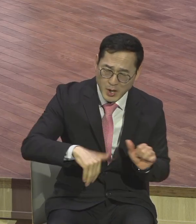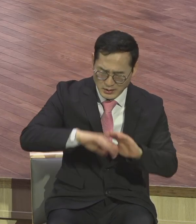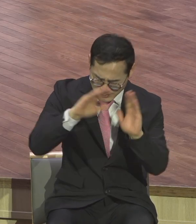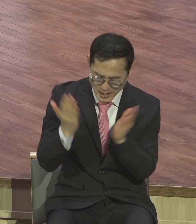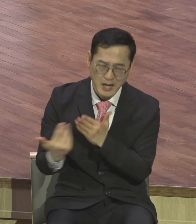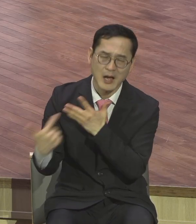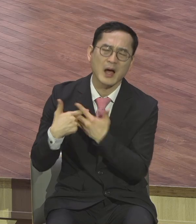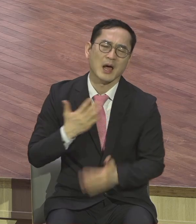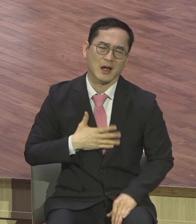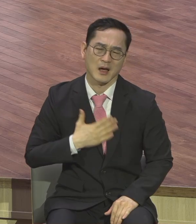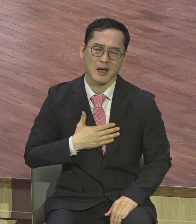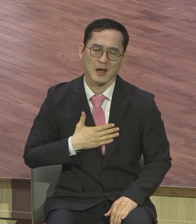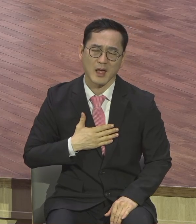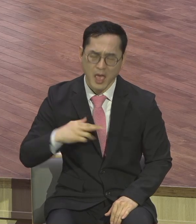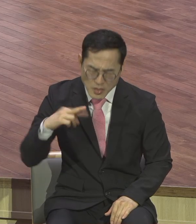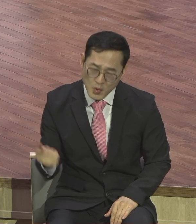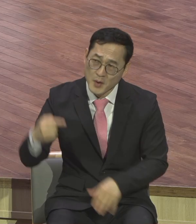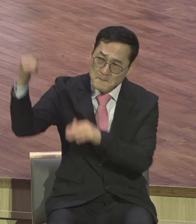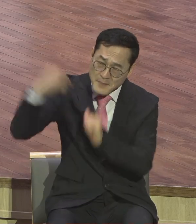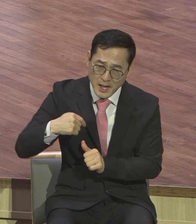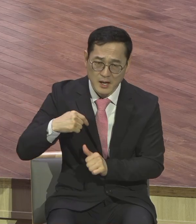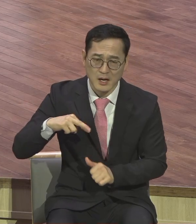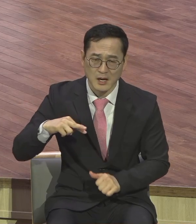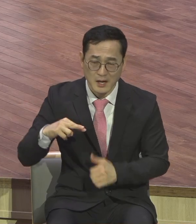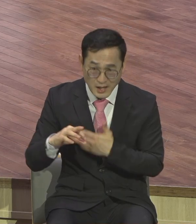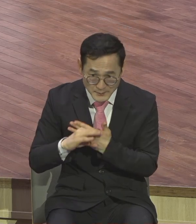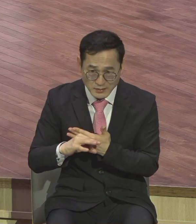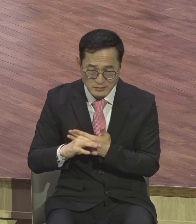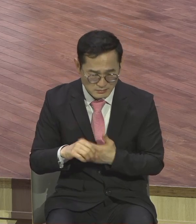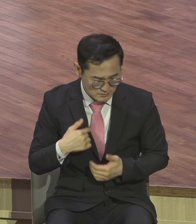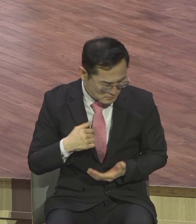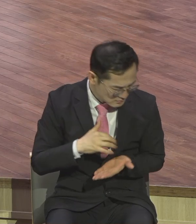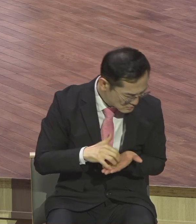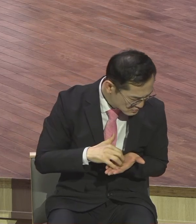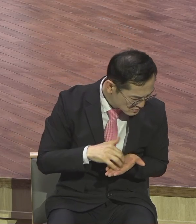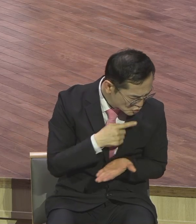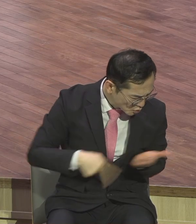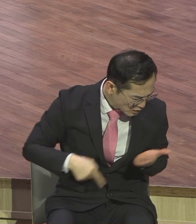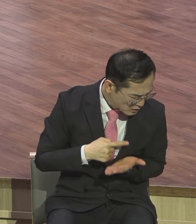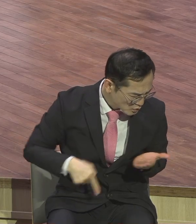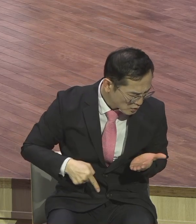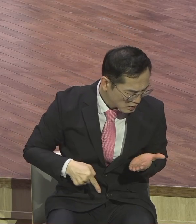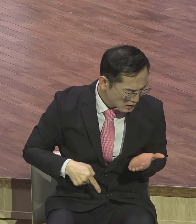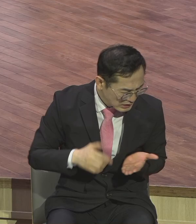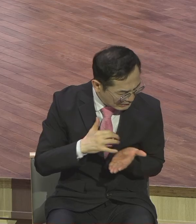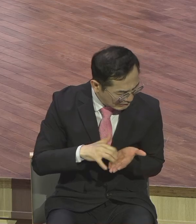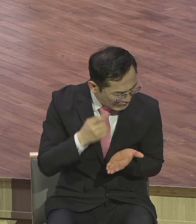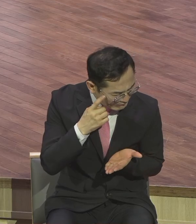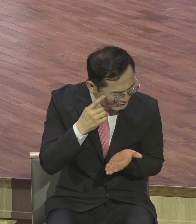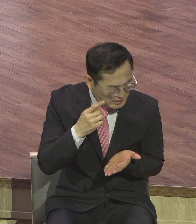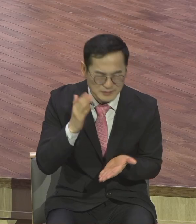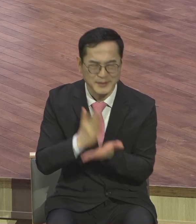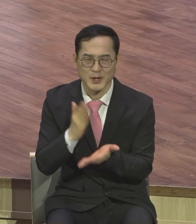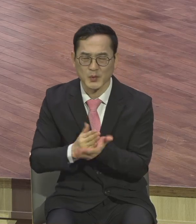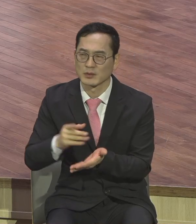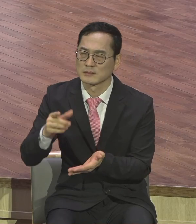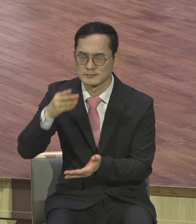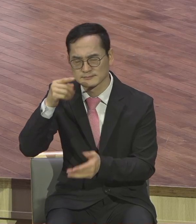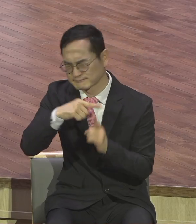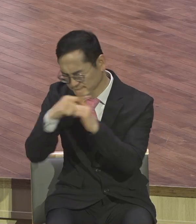서시겠다 하면 그냥 내가 할 일은 다른 게 아무것도 없어요 그냥 순종하면 돼요 내가 배운 게 없어서 나 가진